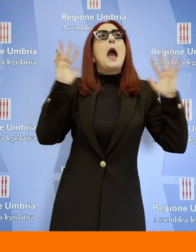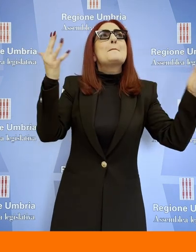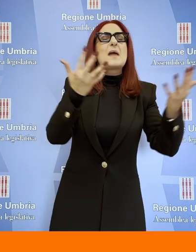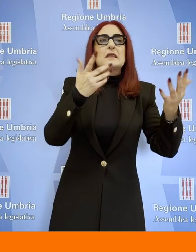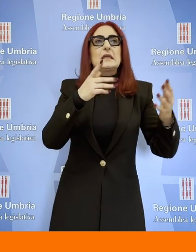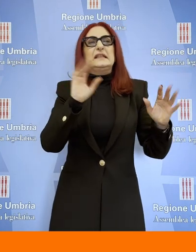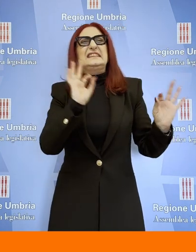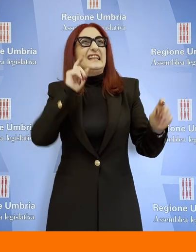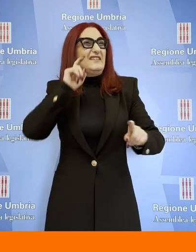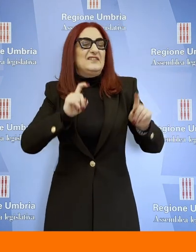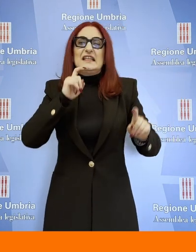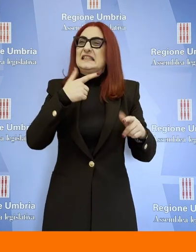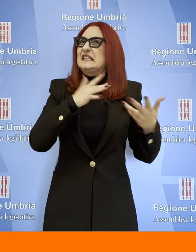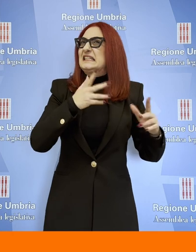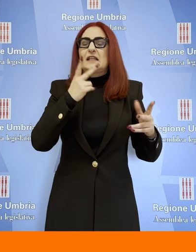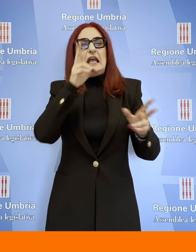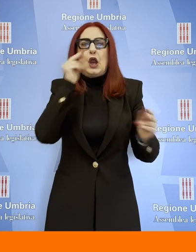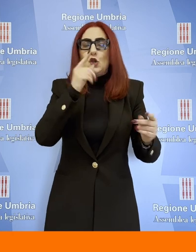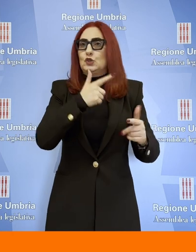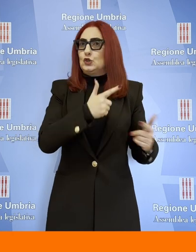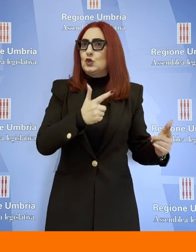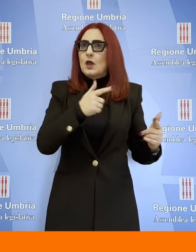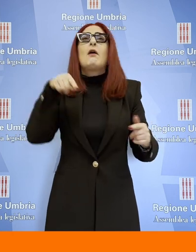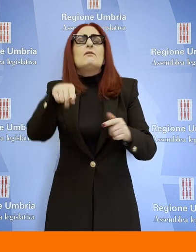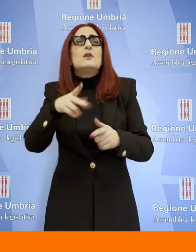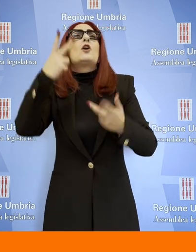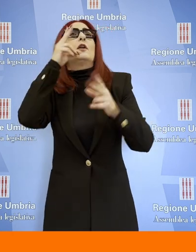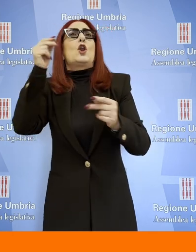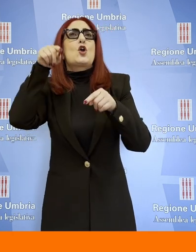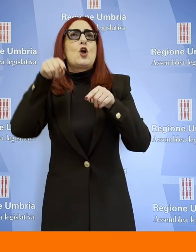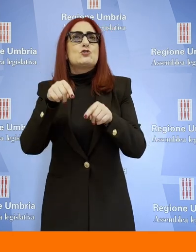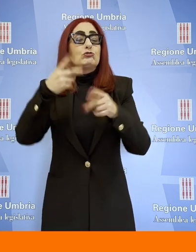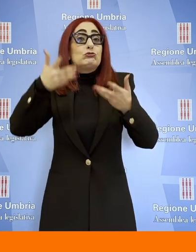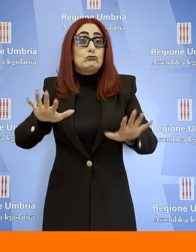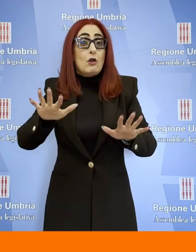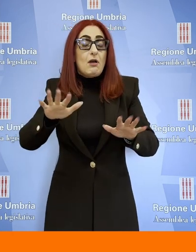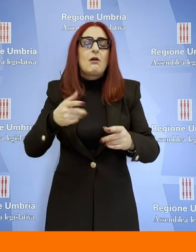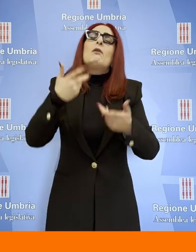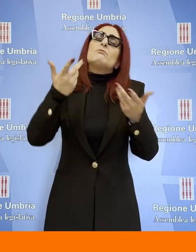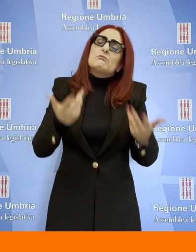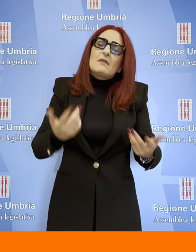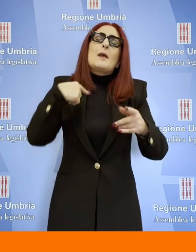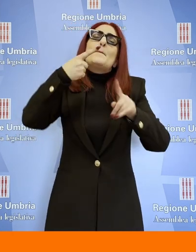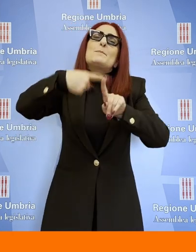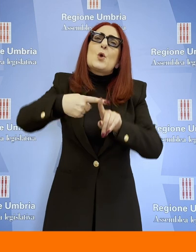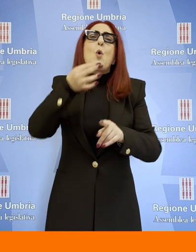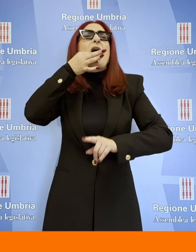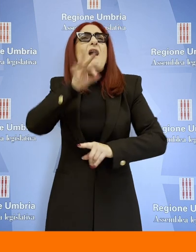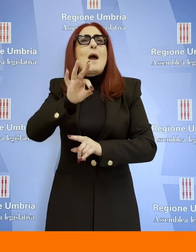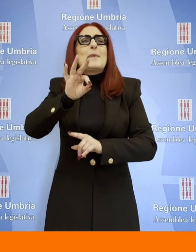poi per la capacità di intercettare delle tematiche molto